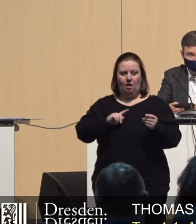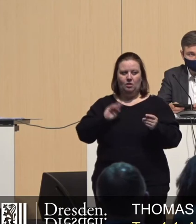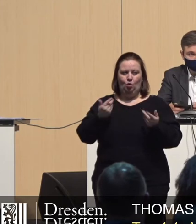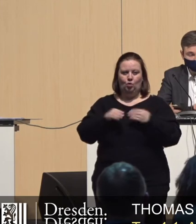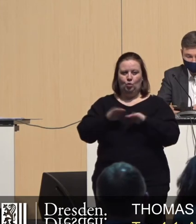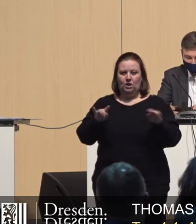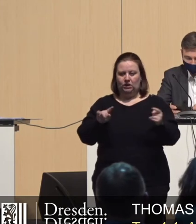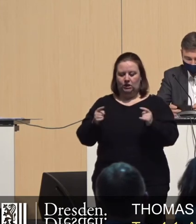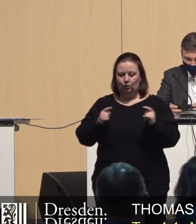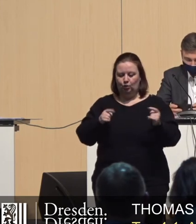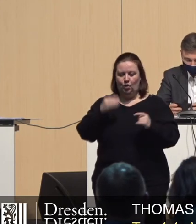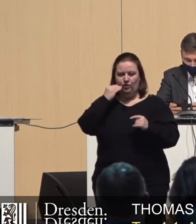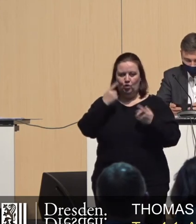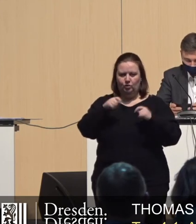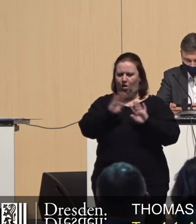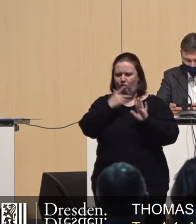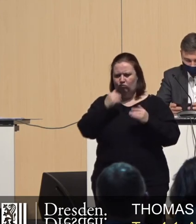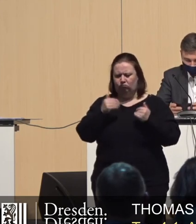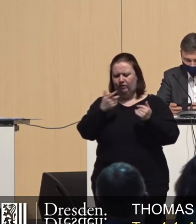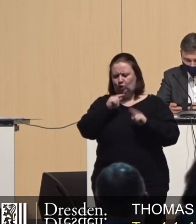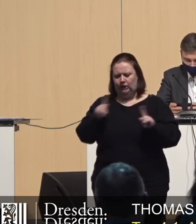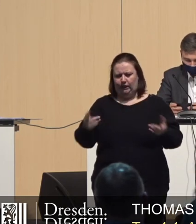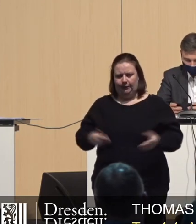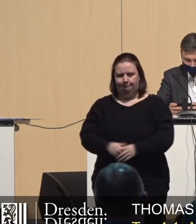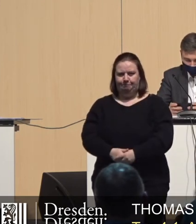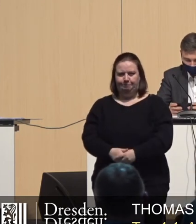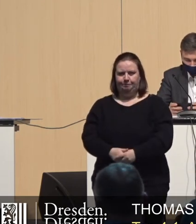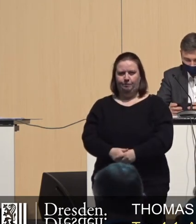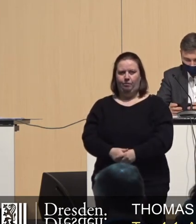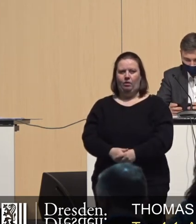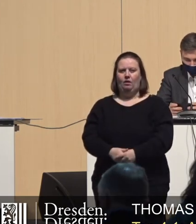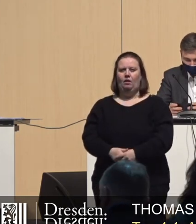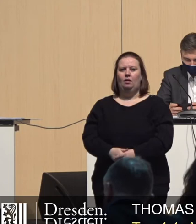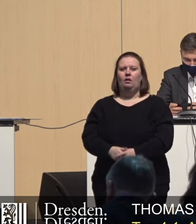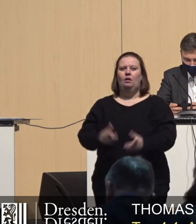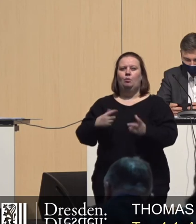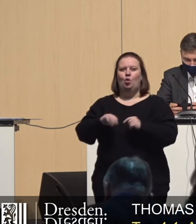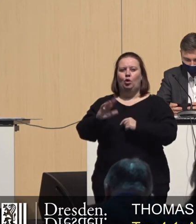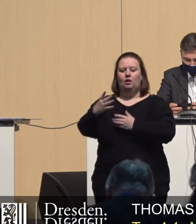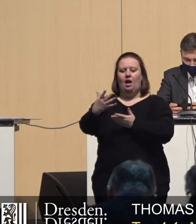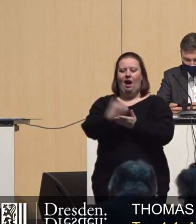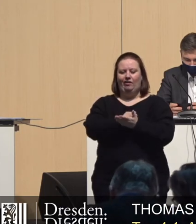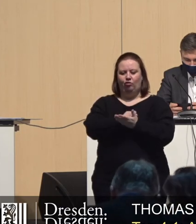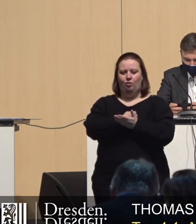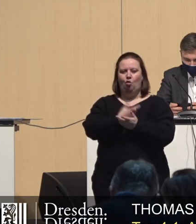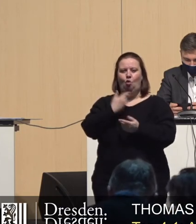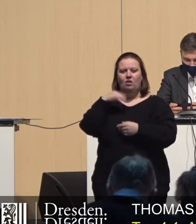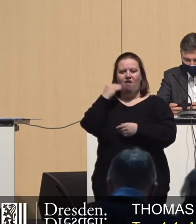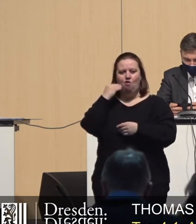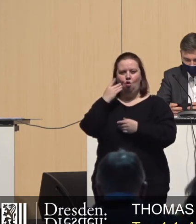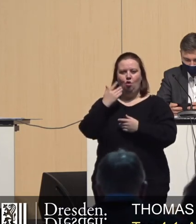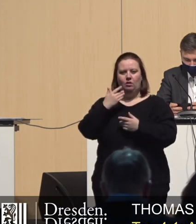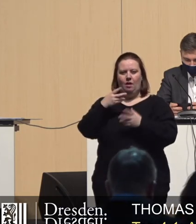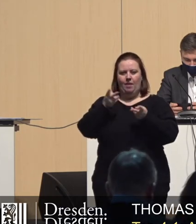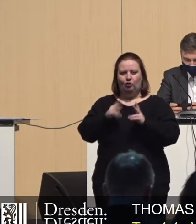Grundsatzdiskussion über das Thema Wohnungspolitik vermeiden. Die Einkommen von potenziellen Mietern ohne Wohnberechtigungsschein für